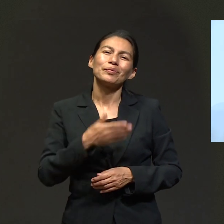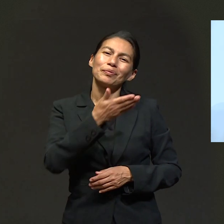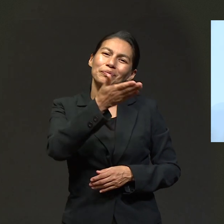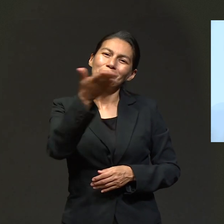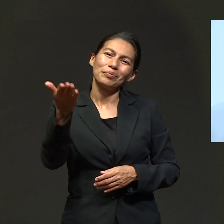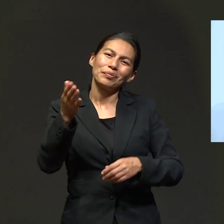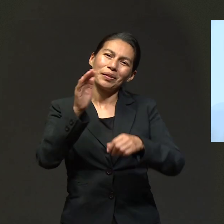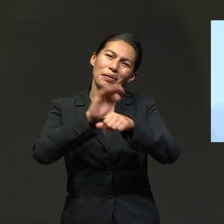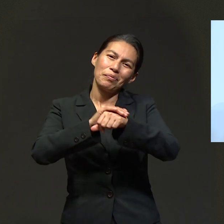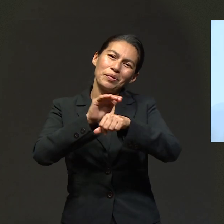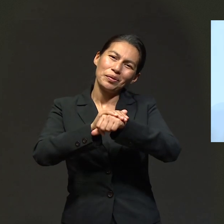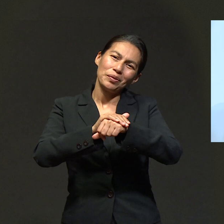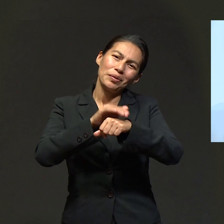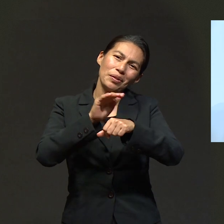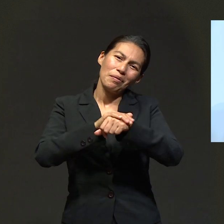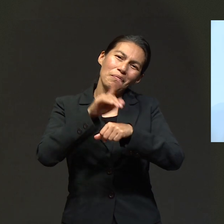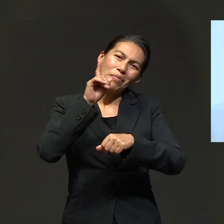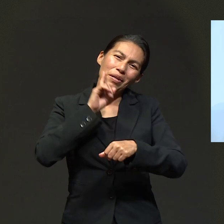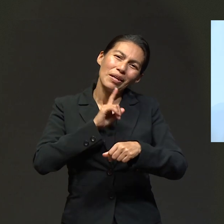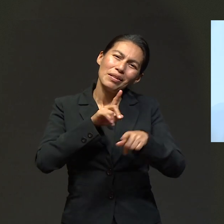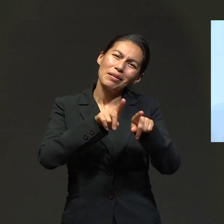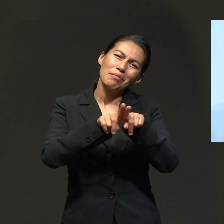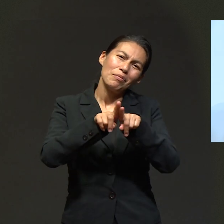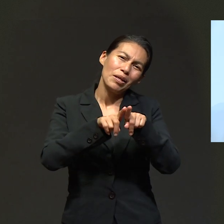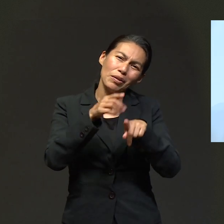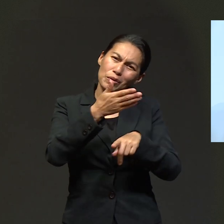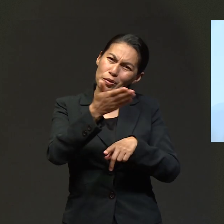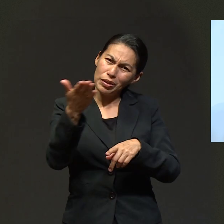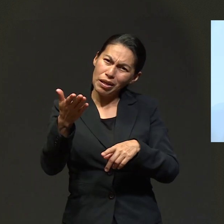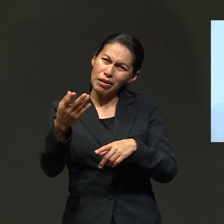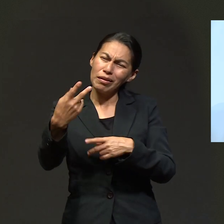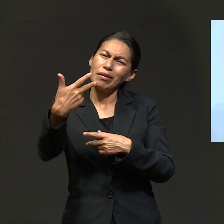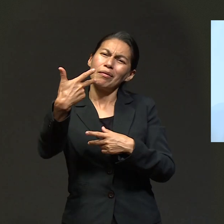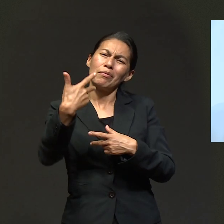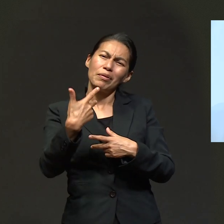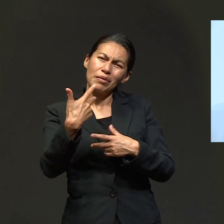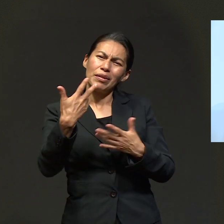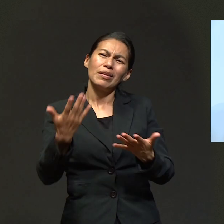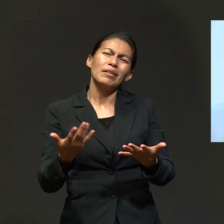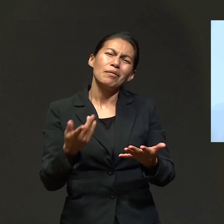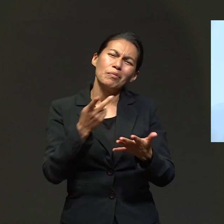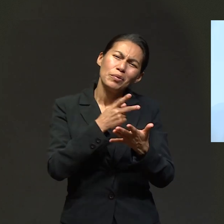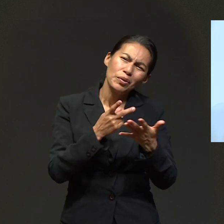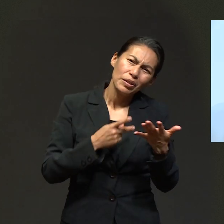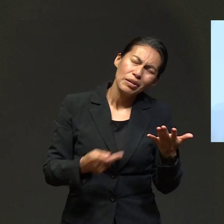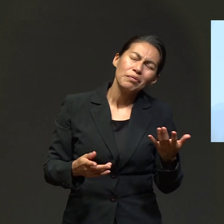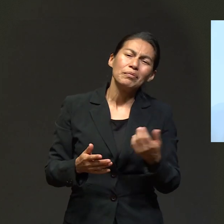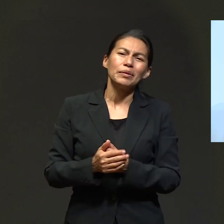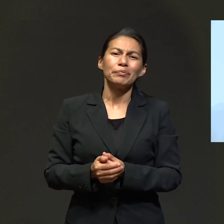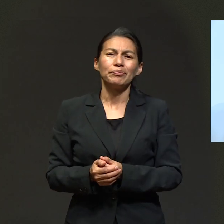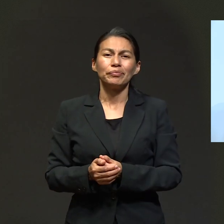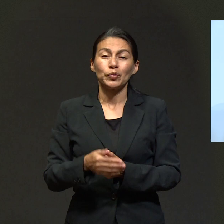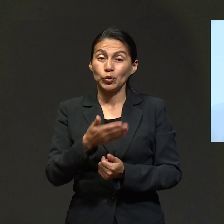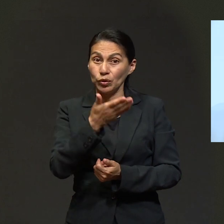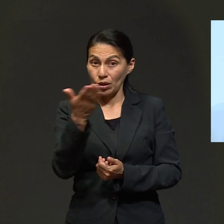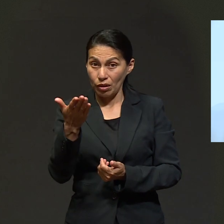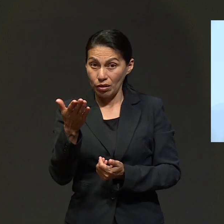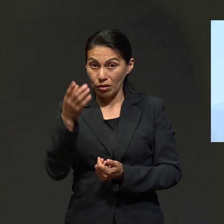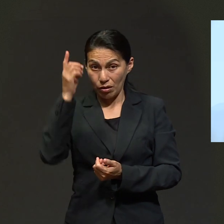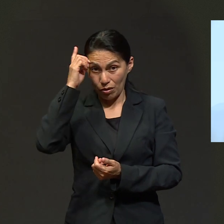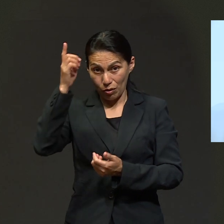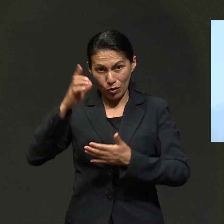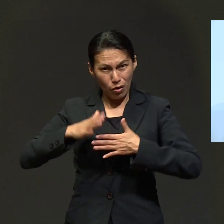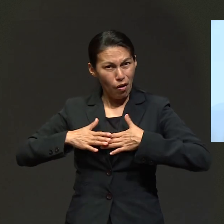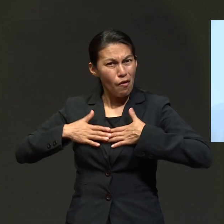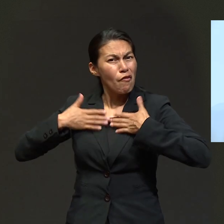y hermanos que me ven a través de esta pantalla, a través de este programa, que confíen en Dios. Clamen